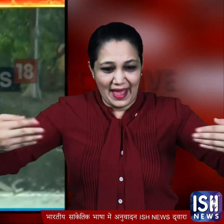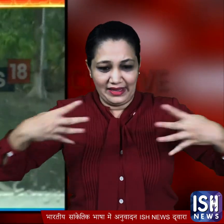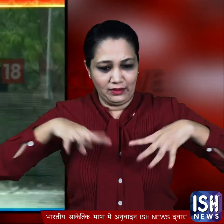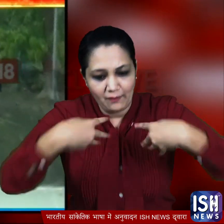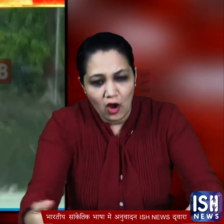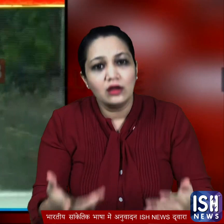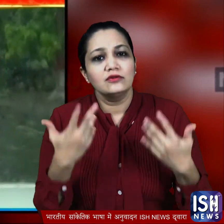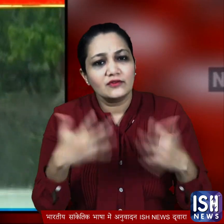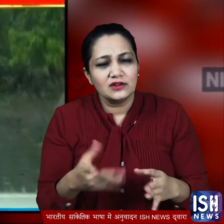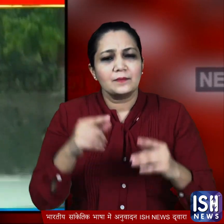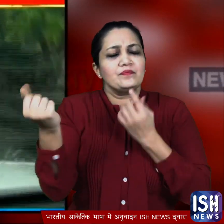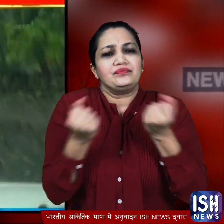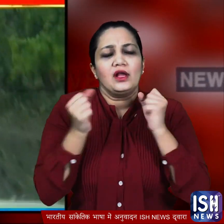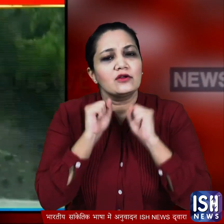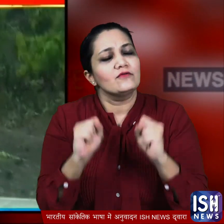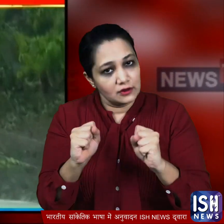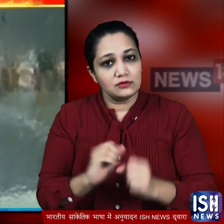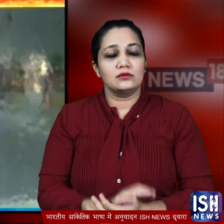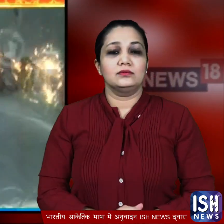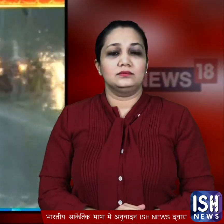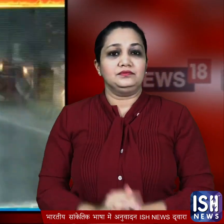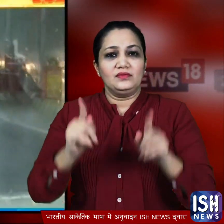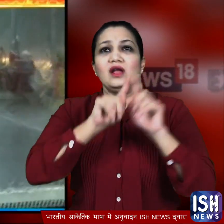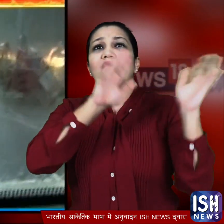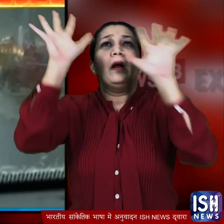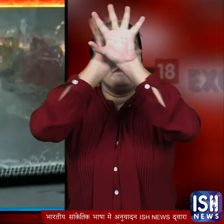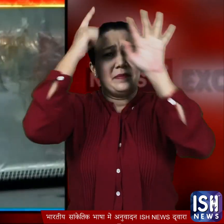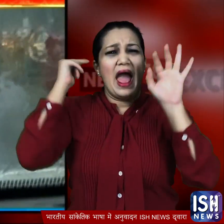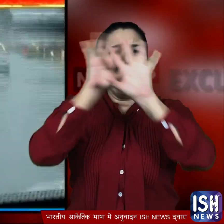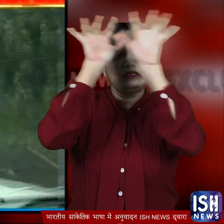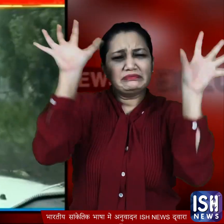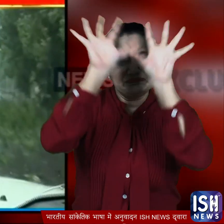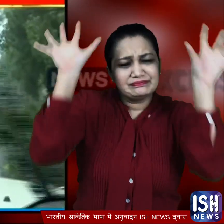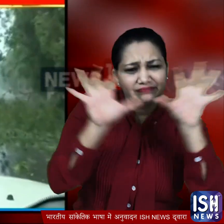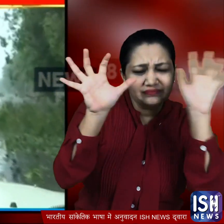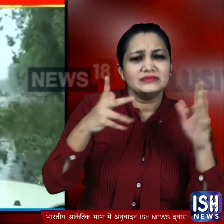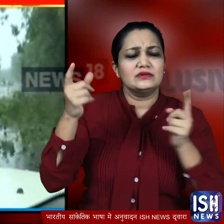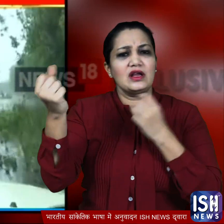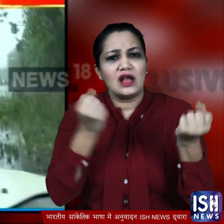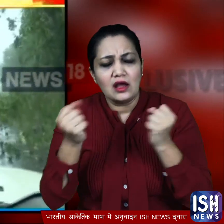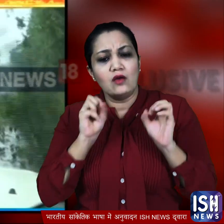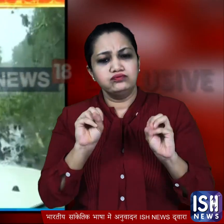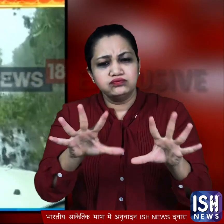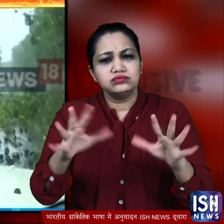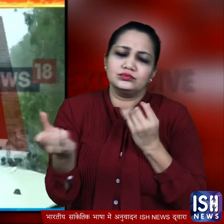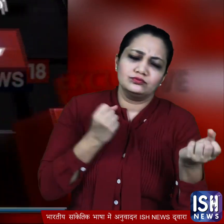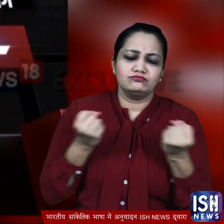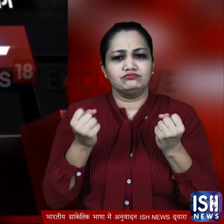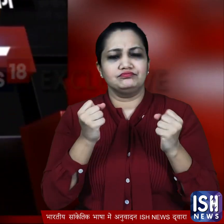इन हालात में लोगों को ड्राइविंग करने में भी काफी दिक्कत हुई आस्मान में काले बादल चाहे रहे जिस वज़े से गाडियों की हेडलाइट ओन करनी पड़ी जैपूर